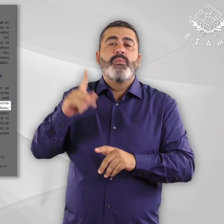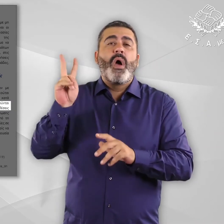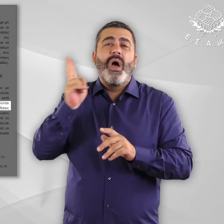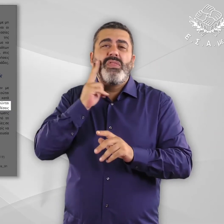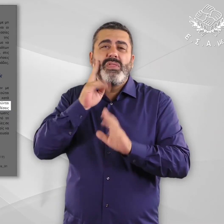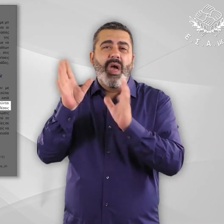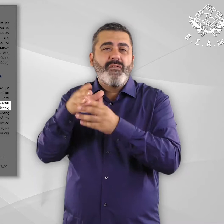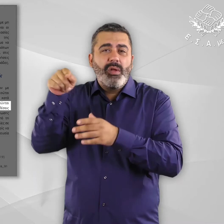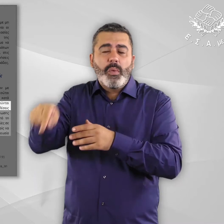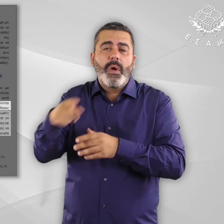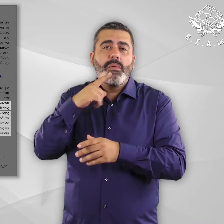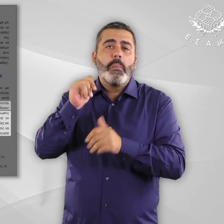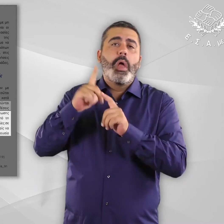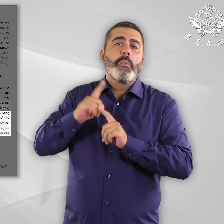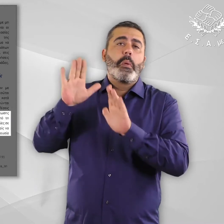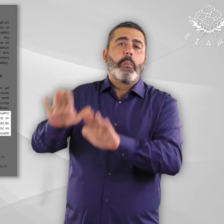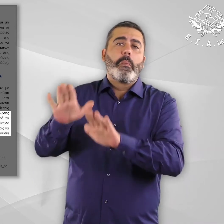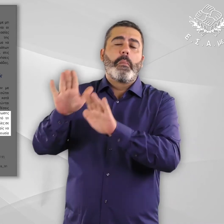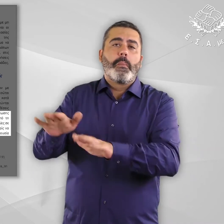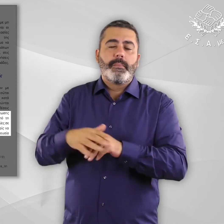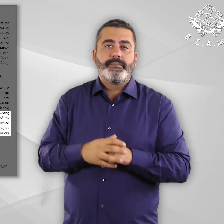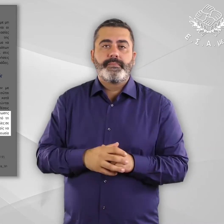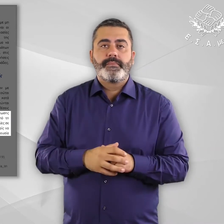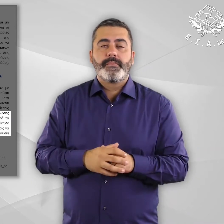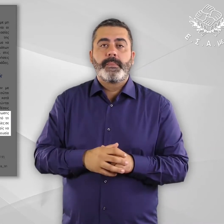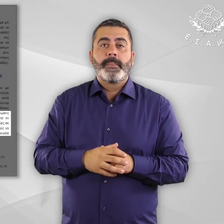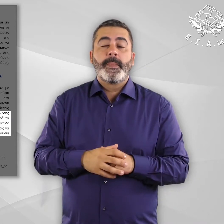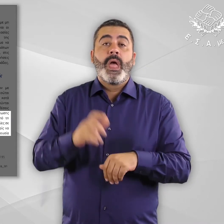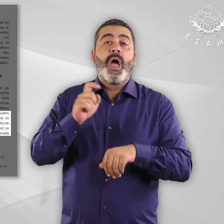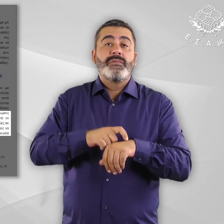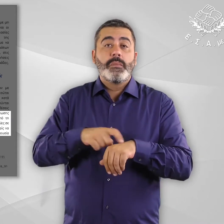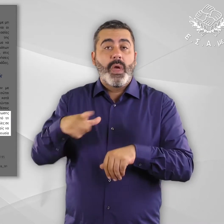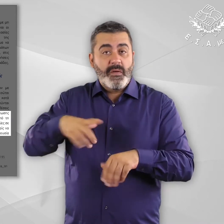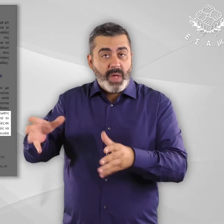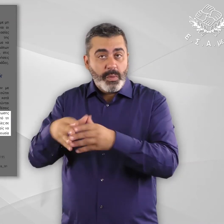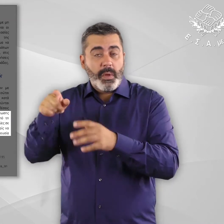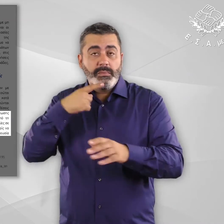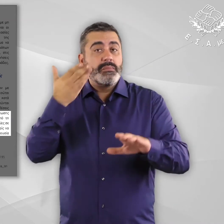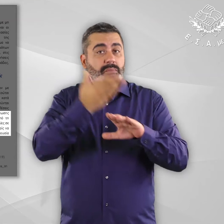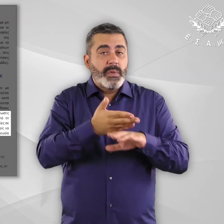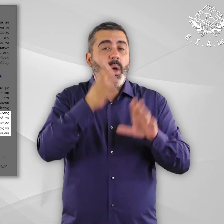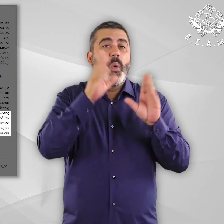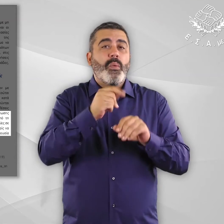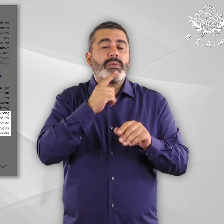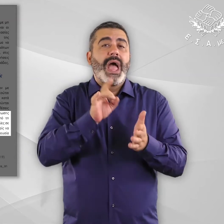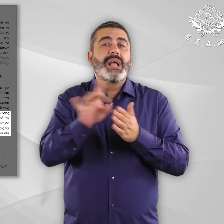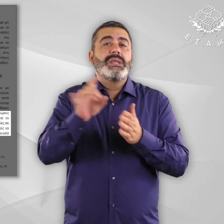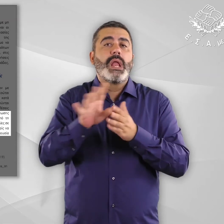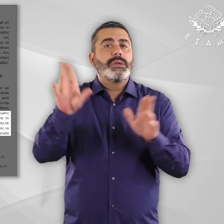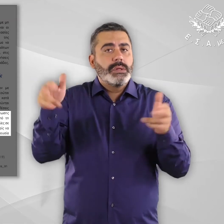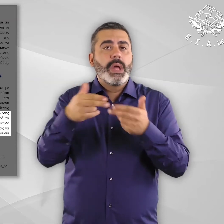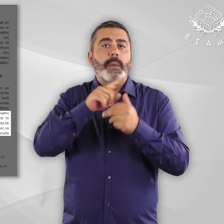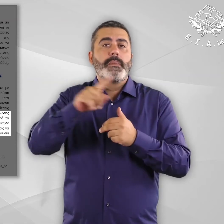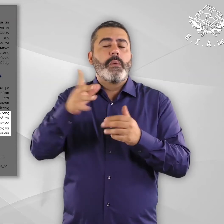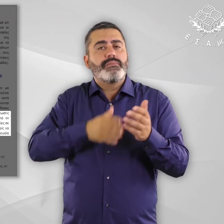υποθέσεις ευάλωτων ατόμων. Επίσης, με βάση στοιχεία της οργάνωσης έτοιμα, παρότι οι ευάλωτοι ετούντες εξερούνται από